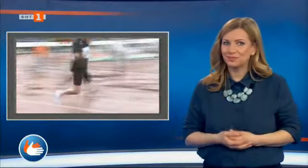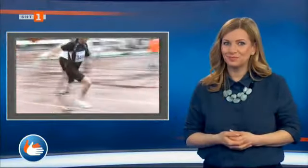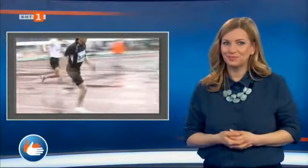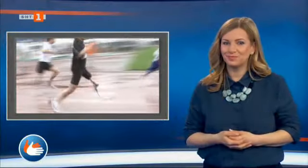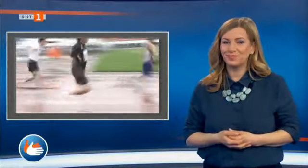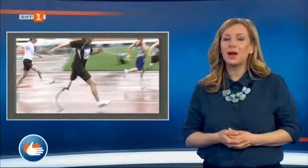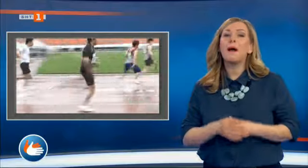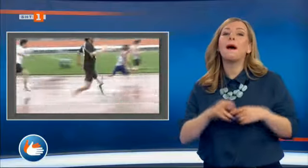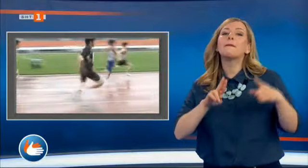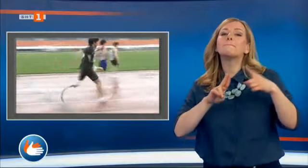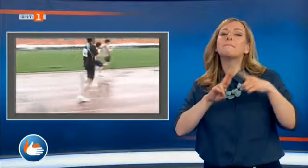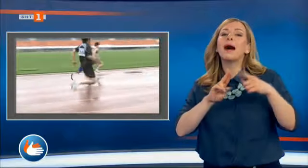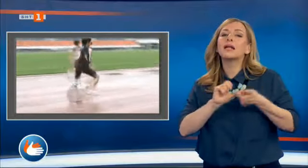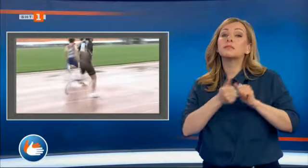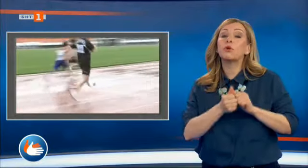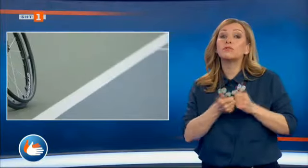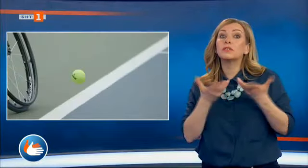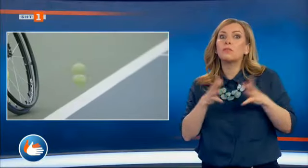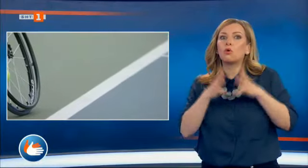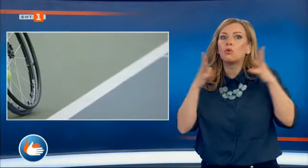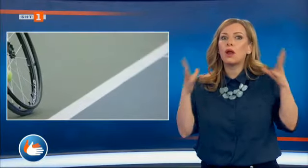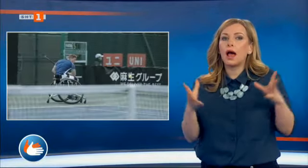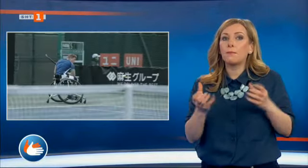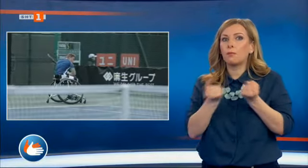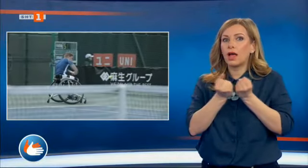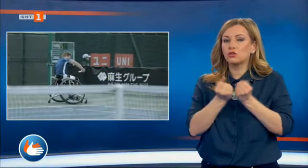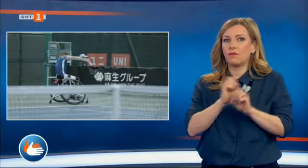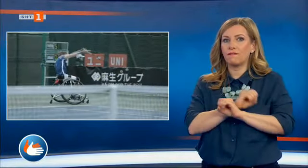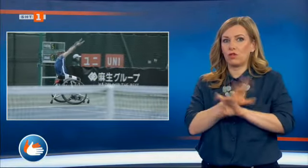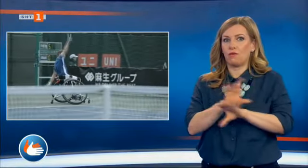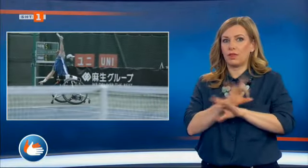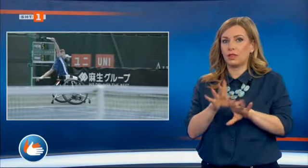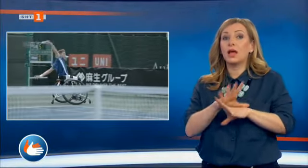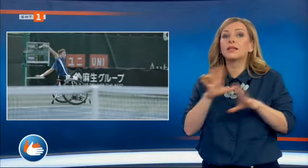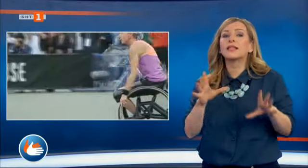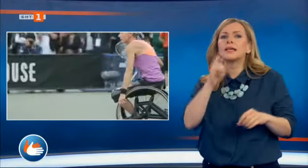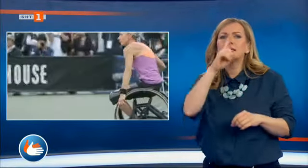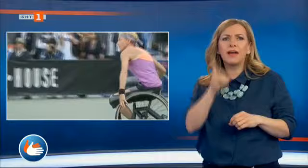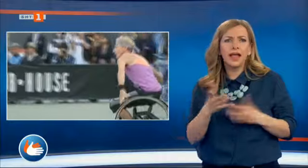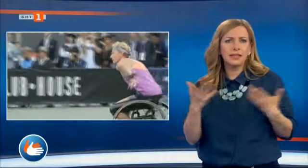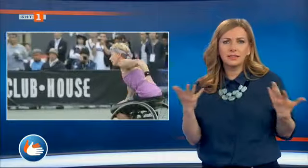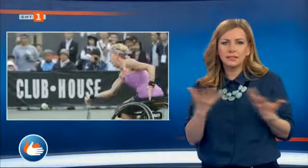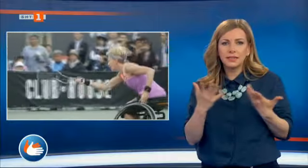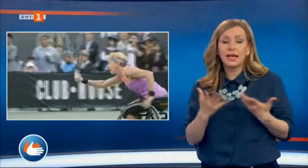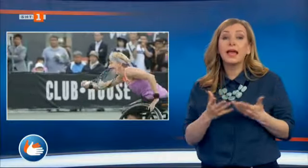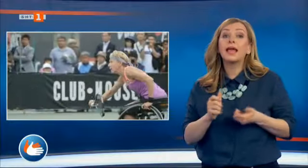Параспортовете заемат все по-голямо място в новините. Един от най-популярните е тенис за хора в инвалидни колички.